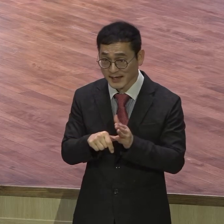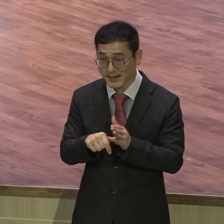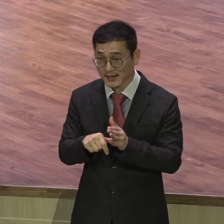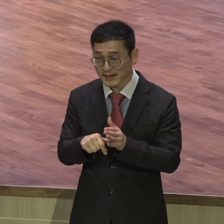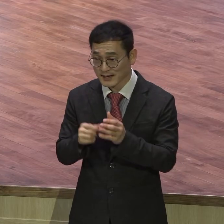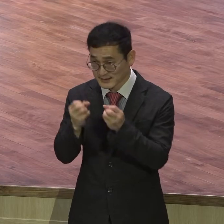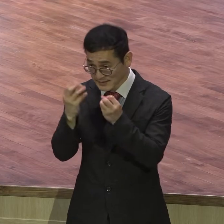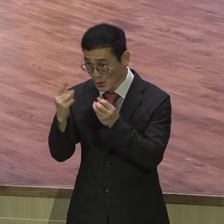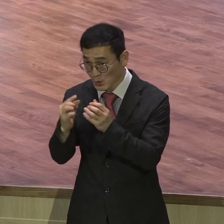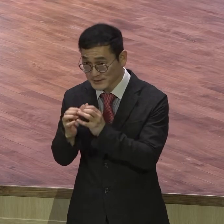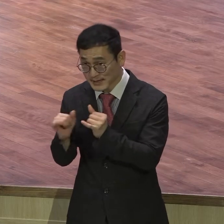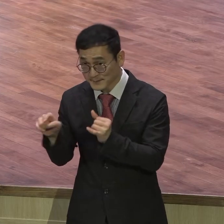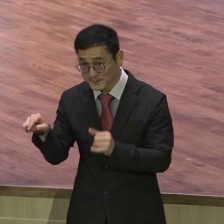본부에 보니까 38명 돼 있어요